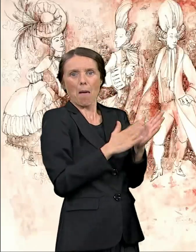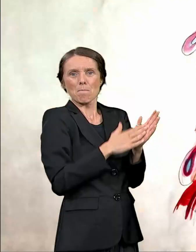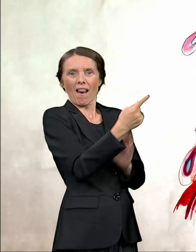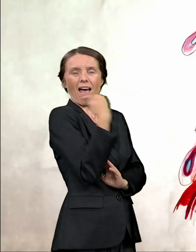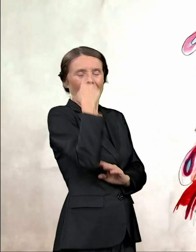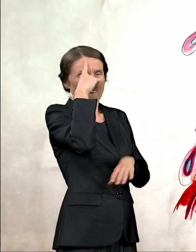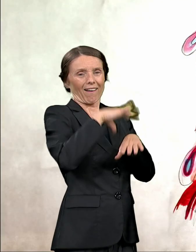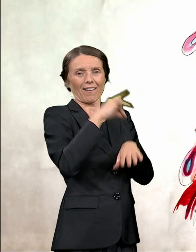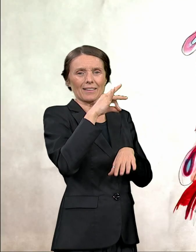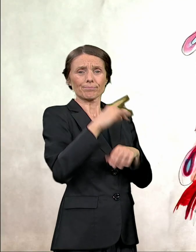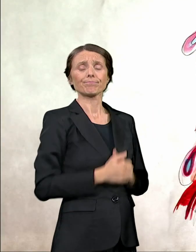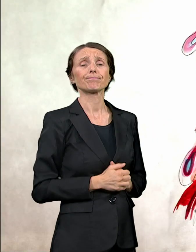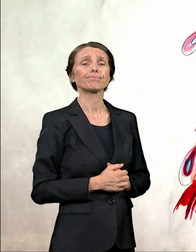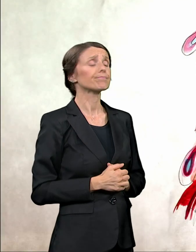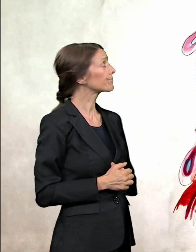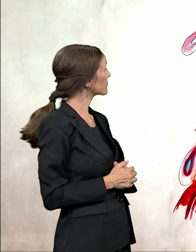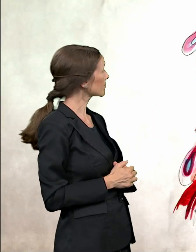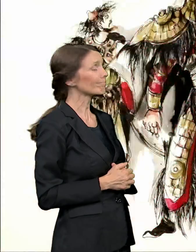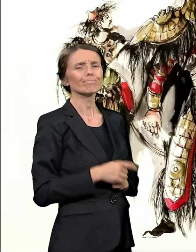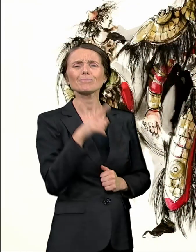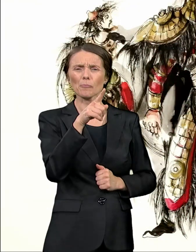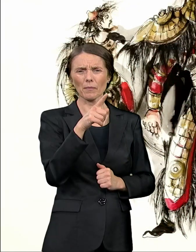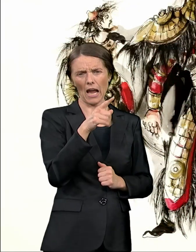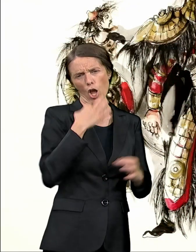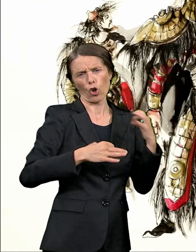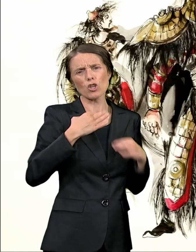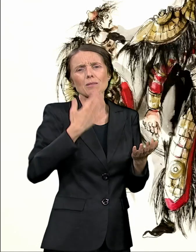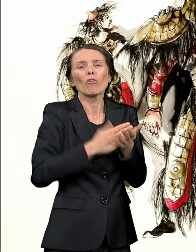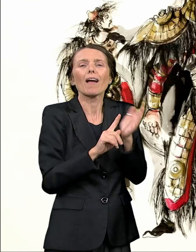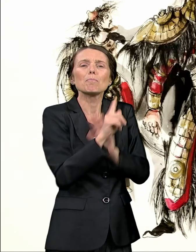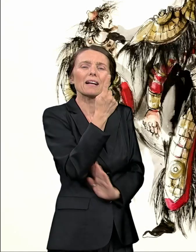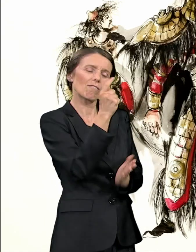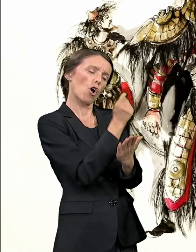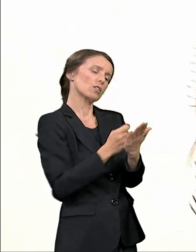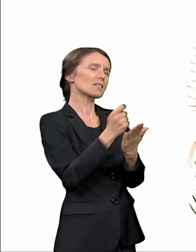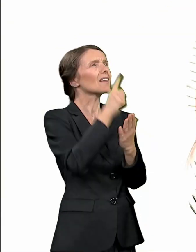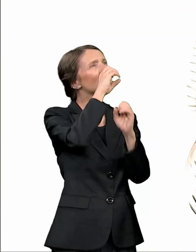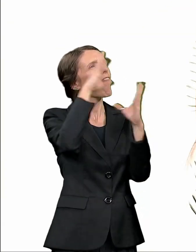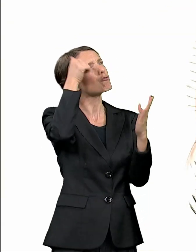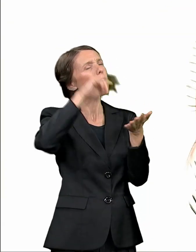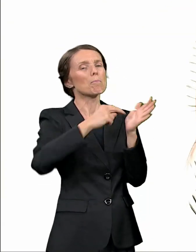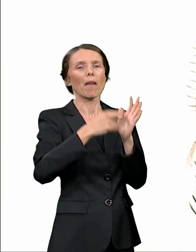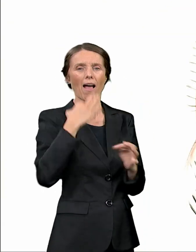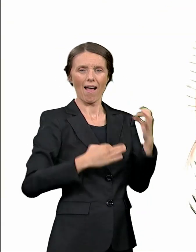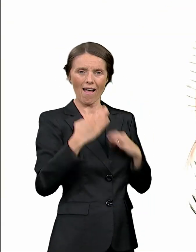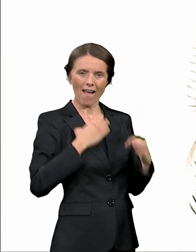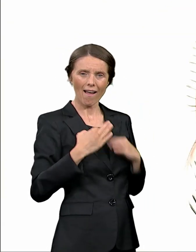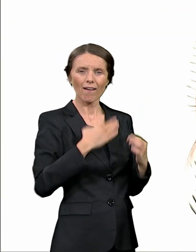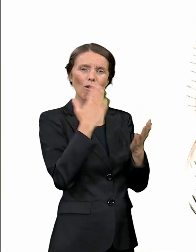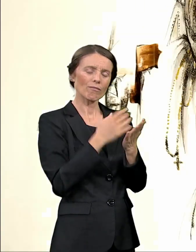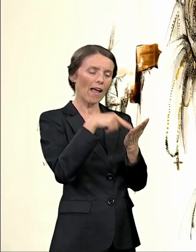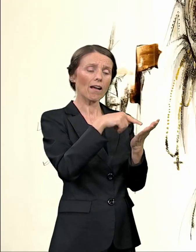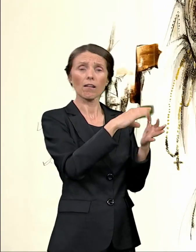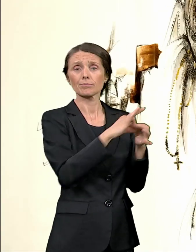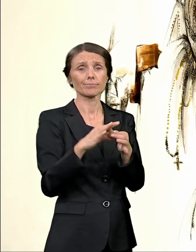Početak rada svakog kostimografa su skice. Kao sastavni deo pozorišta, one doživljavaju novu formu i privlače pažnju u